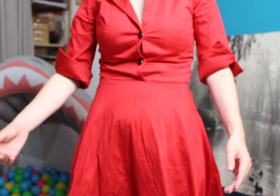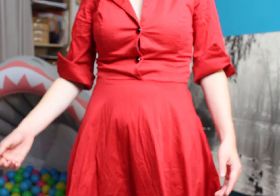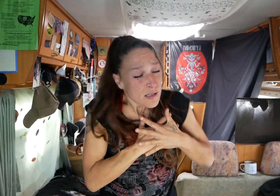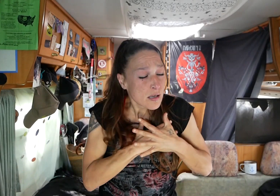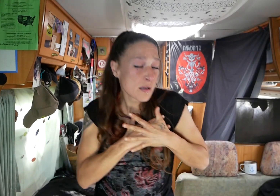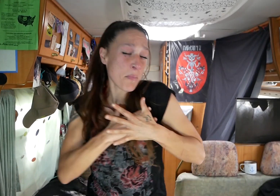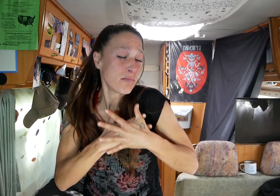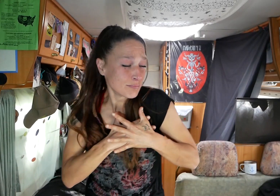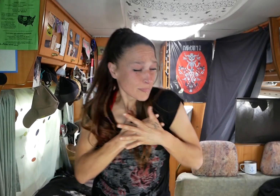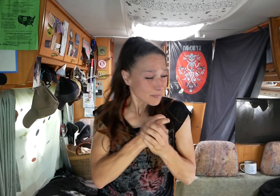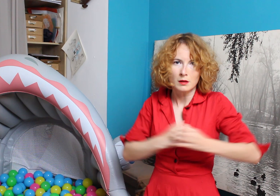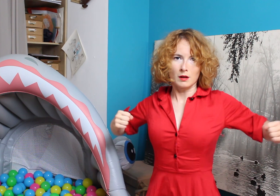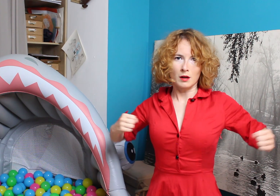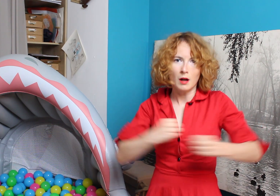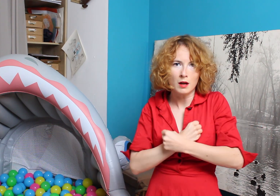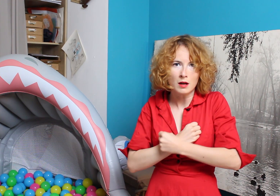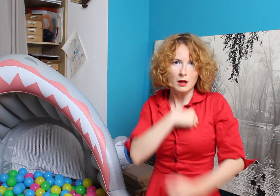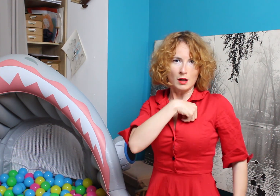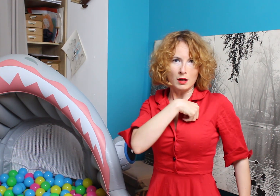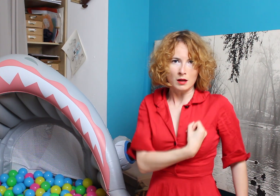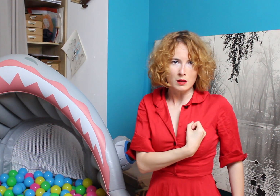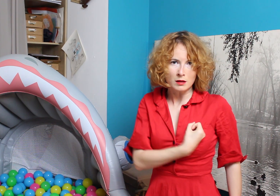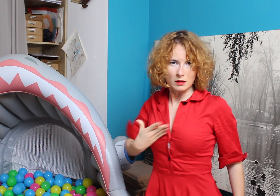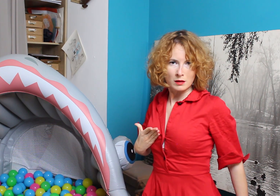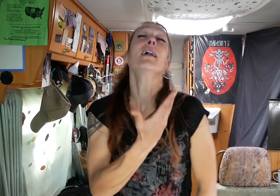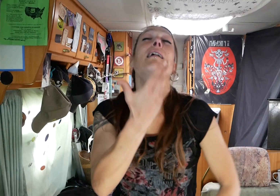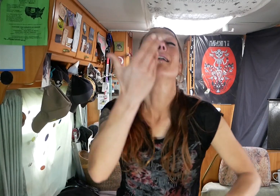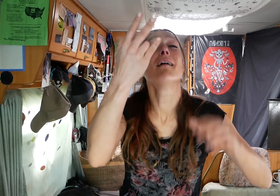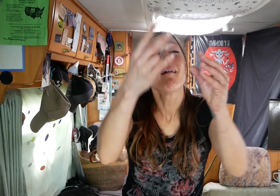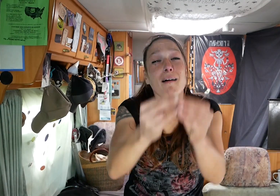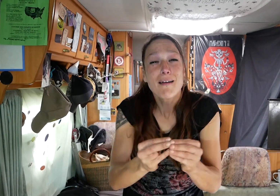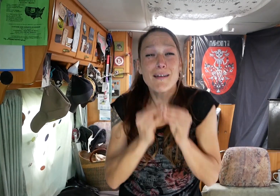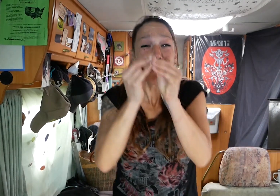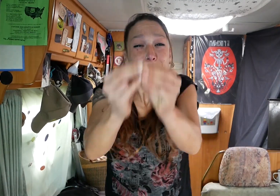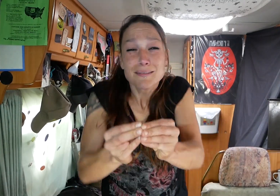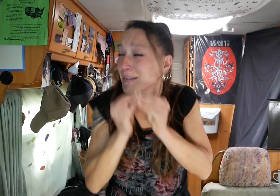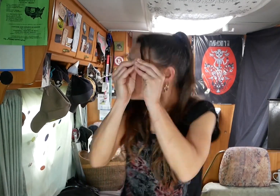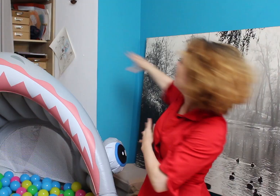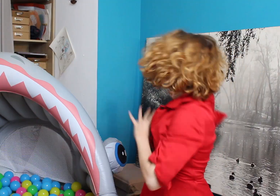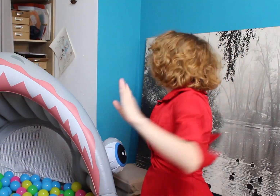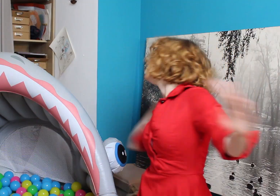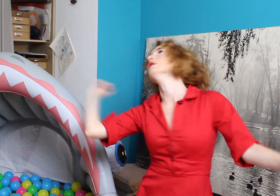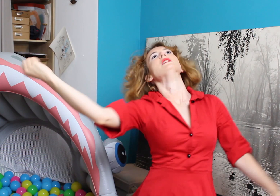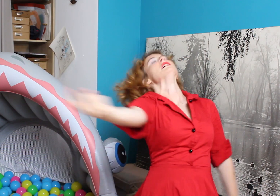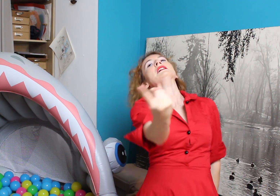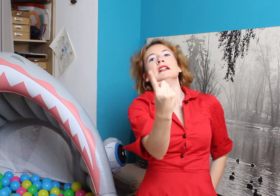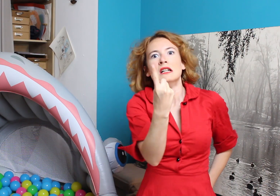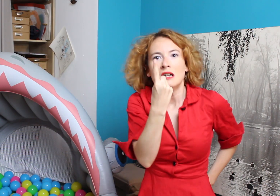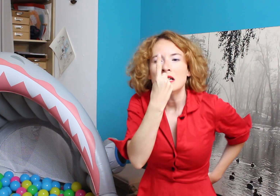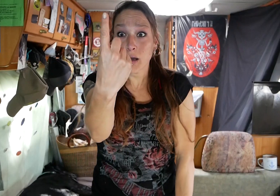Je sens des boumets de bang Elle est agiter mon cœur blessé L'amour comme un boomerang Me revient des jours